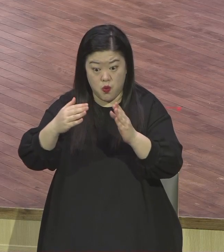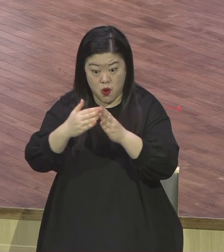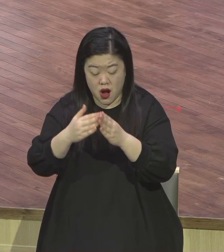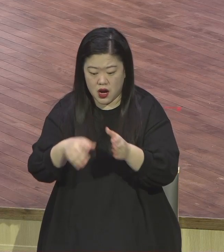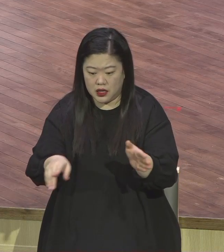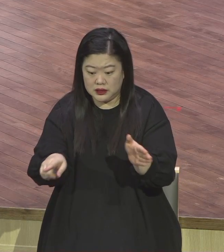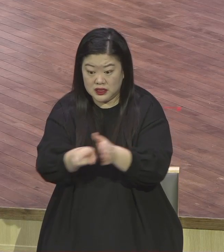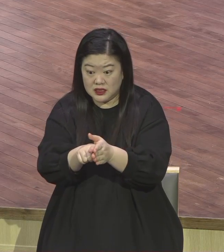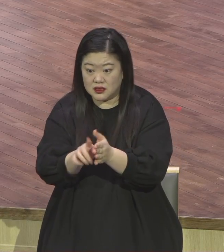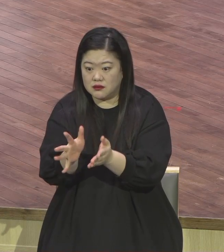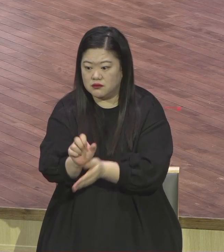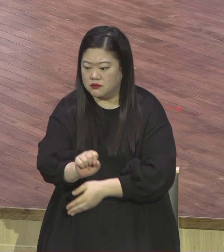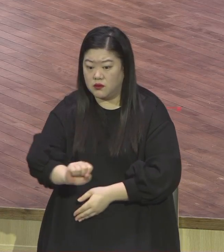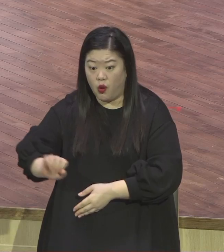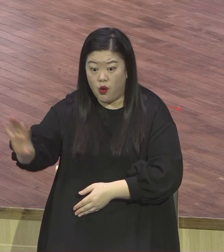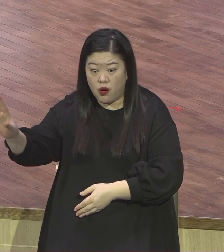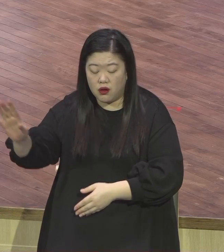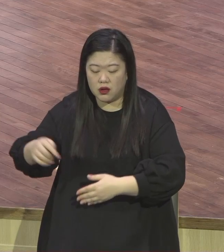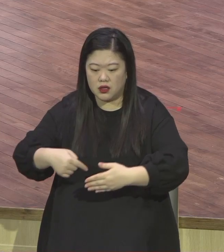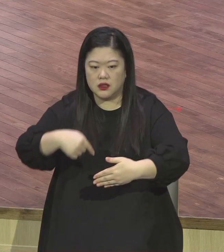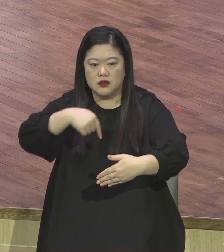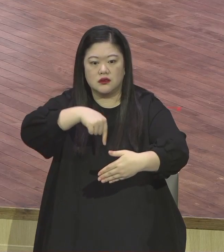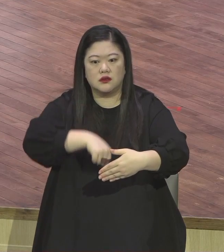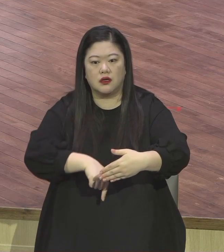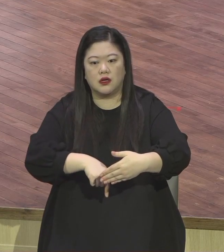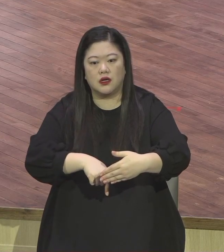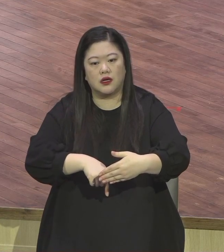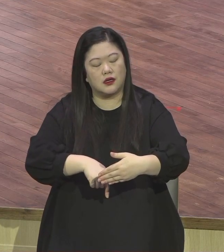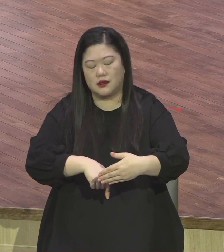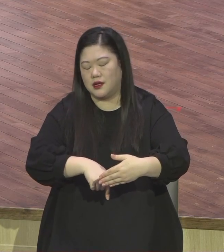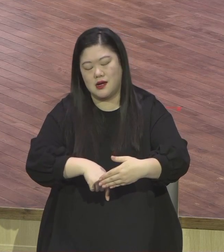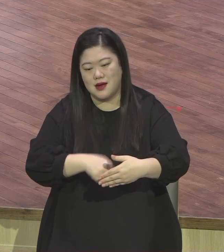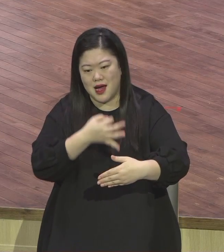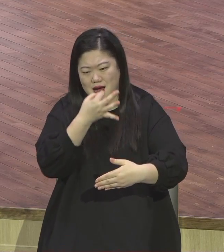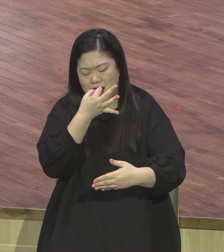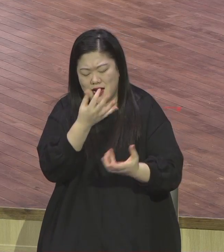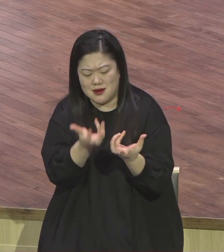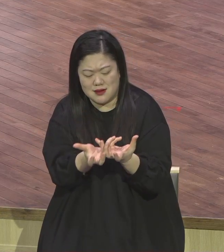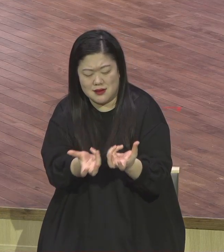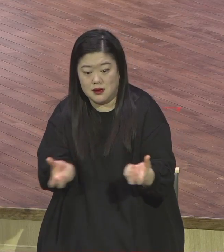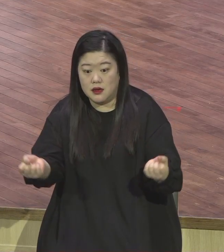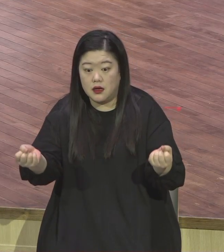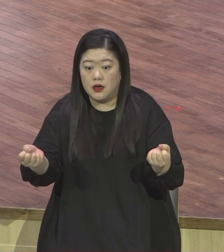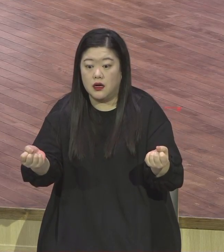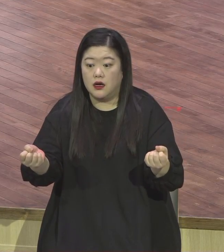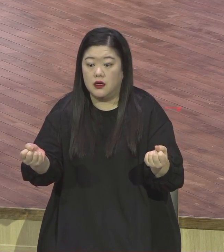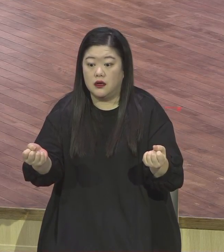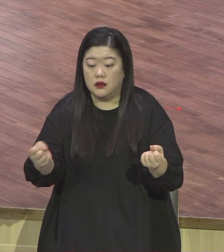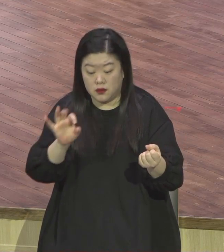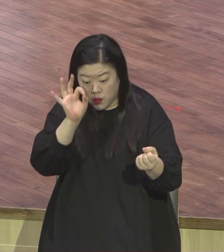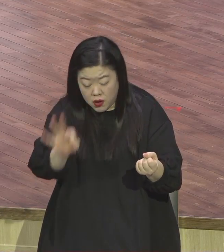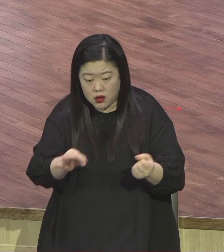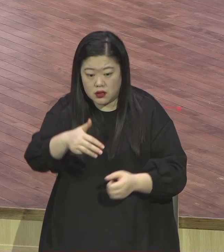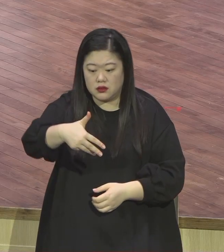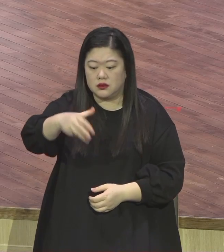전부 다 서론에 잡혀가 똑같이 세상 사람처럼 장식의 3장, 6장, 11장 여기에